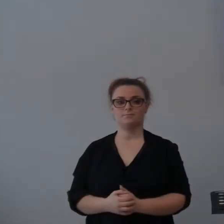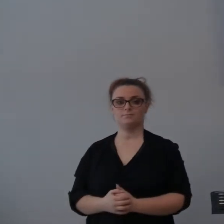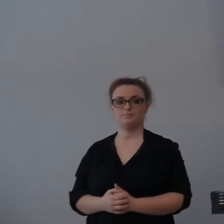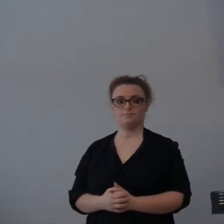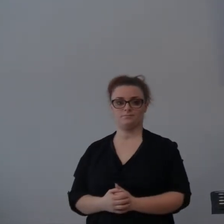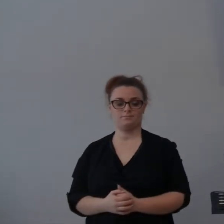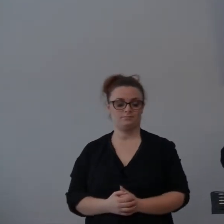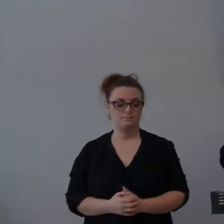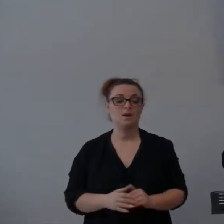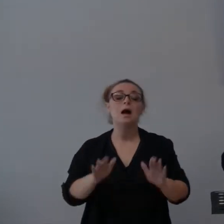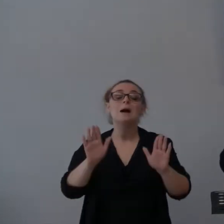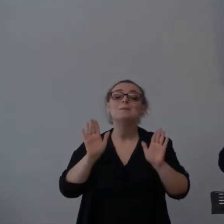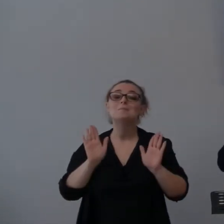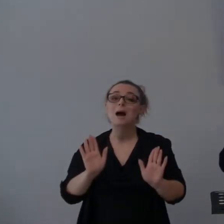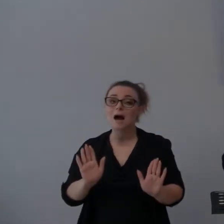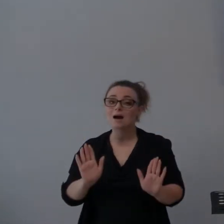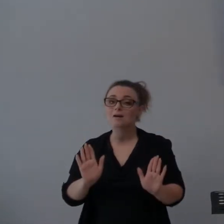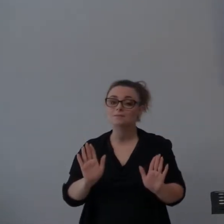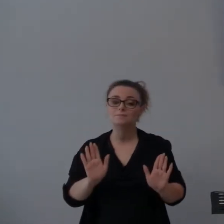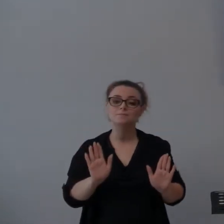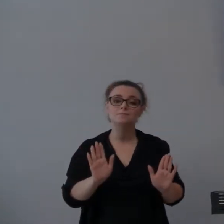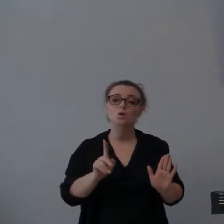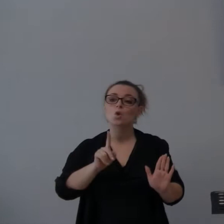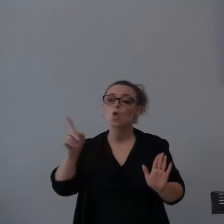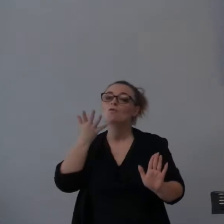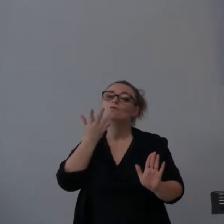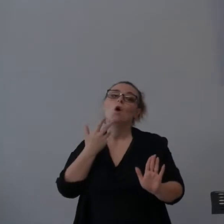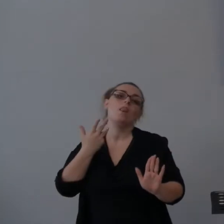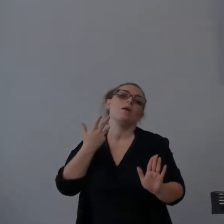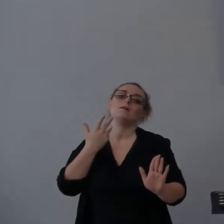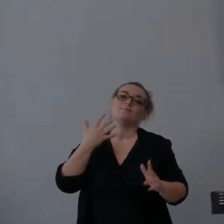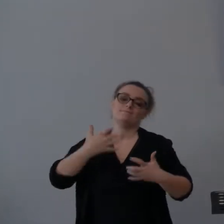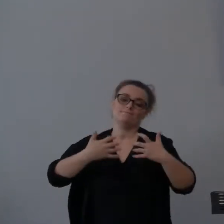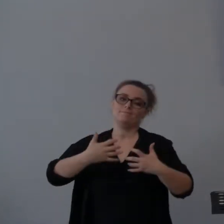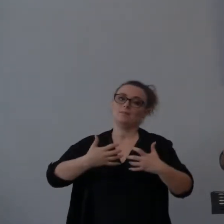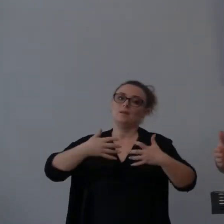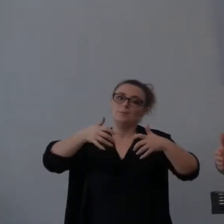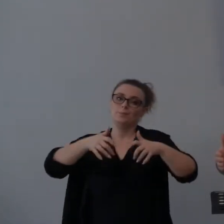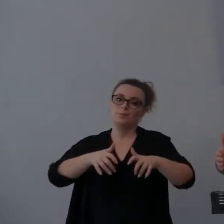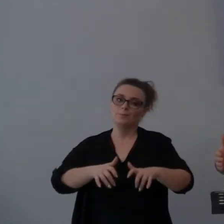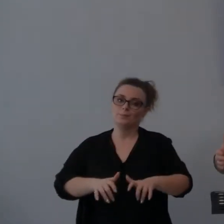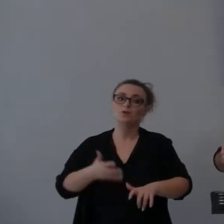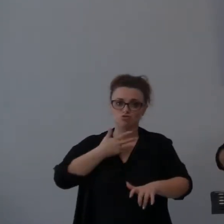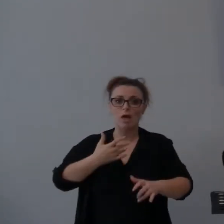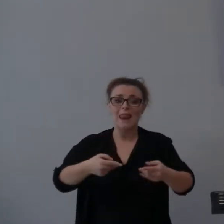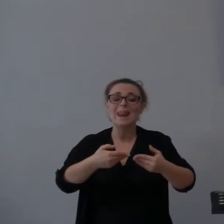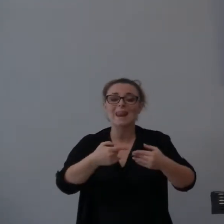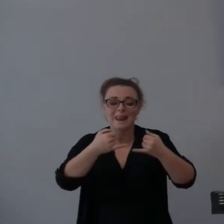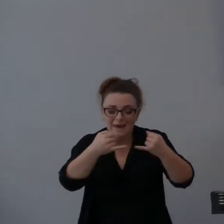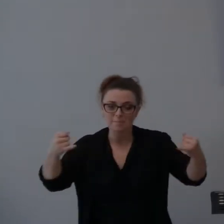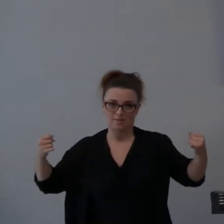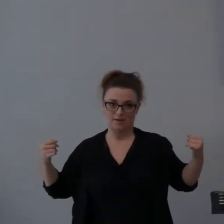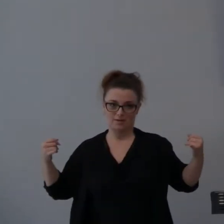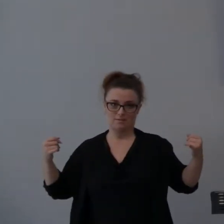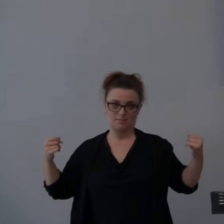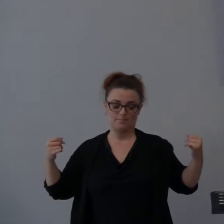Però lui mette un filo alla sua ira. Ha un limite. Come abbiamo detto,